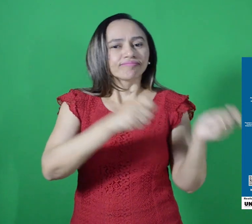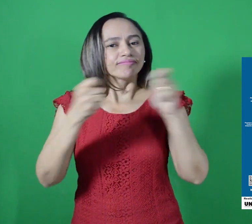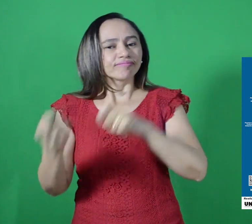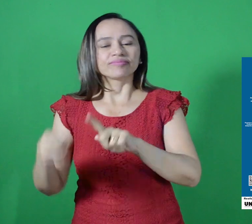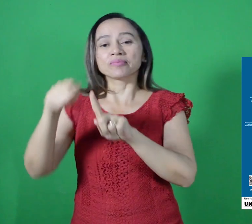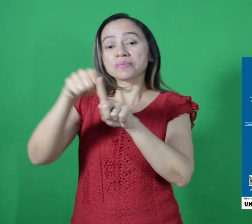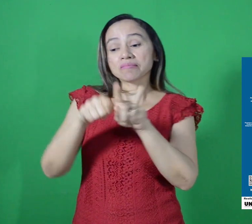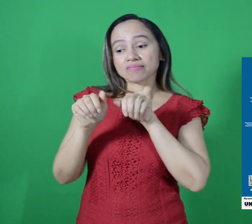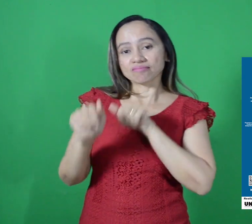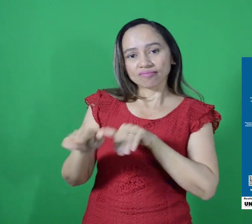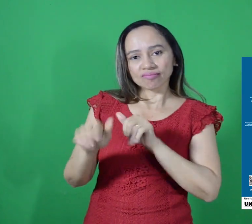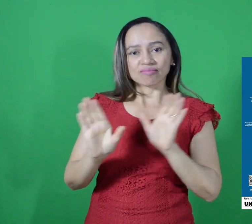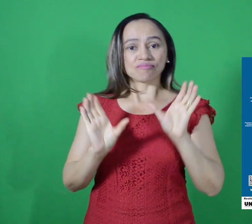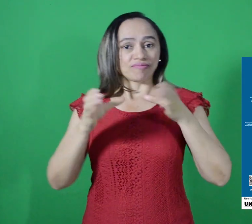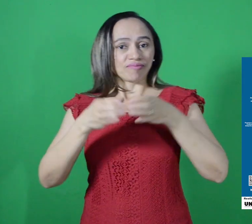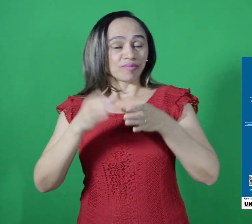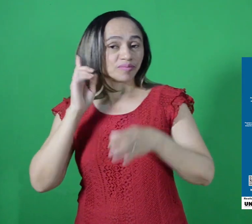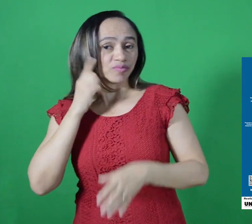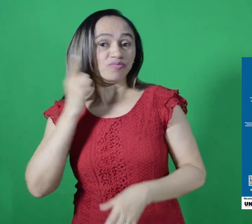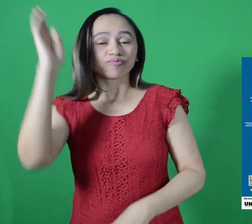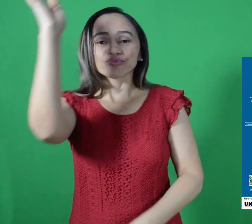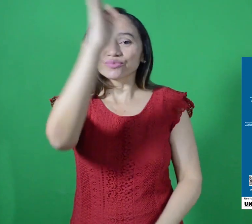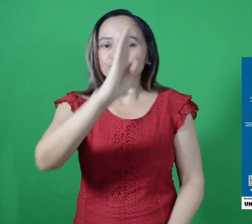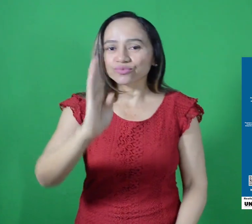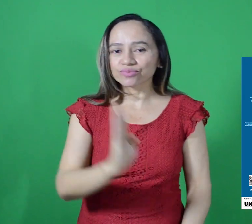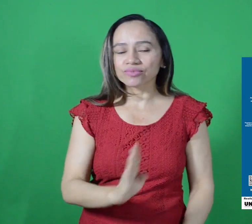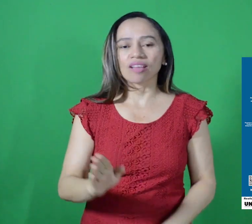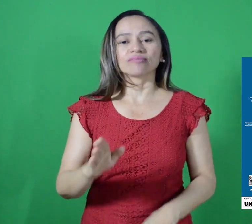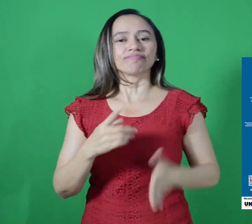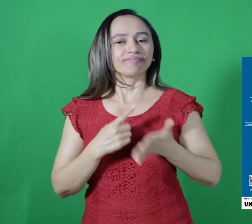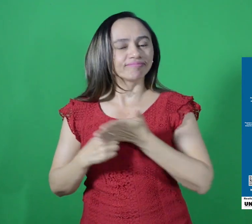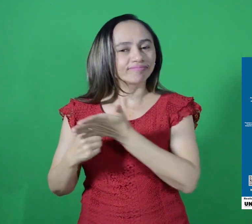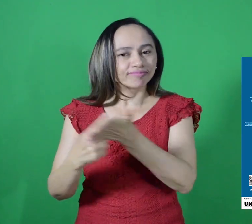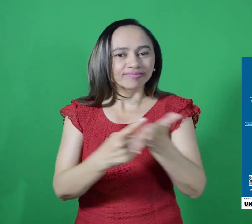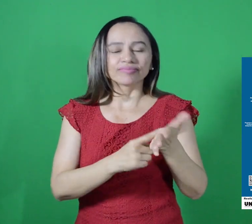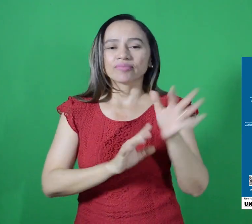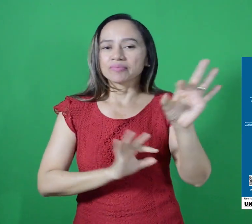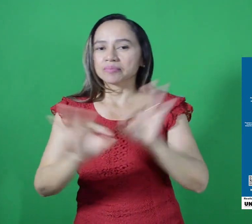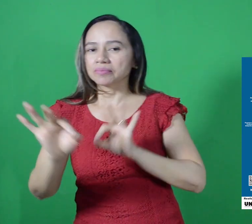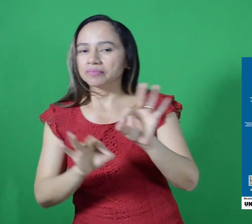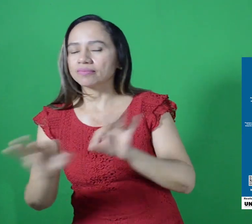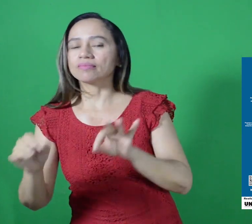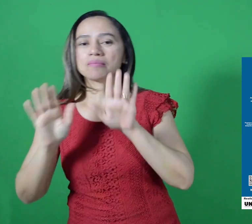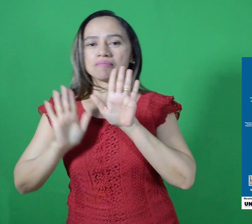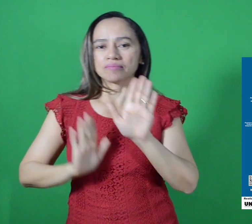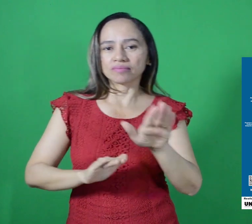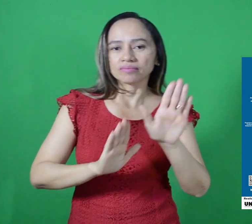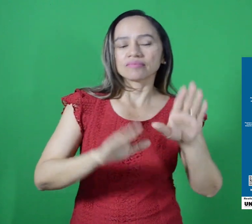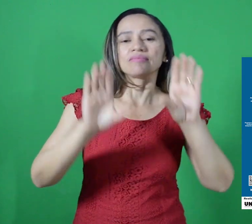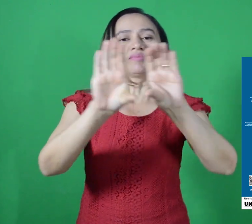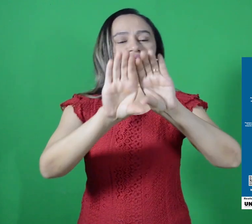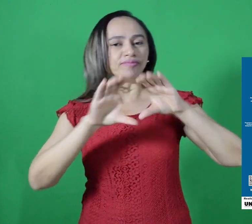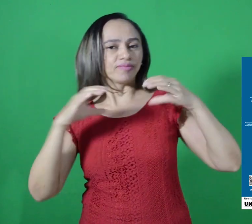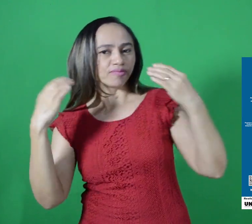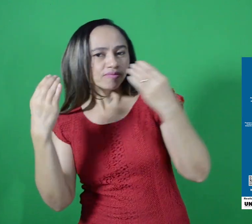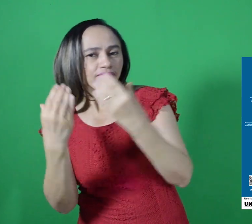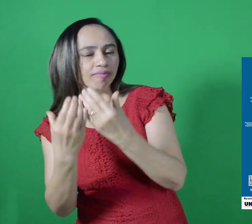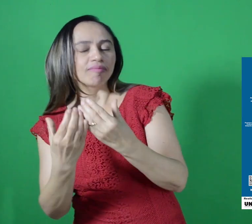do Instituto Nacional de Educação dos Surdos, INIS. Por isso, anualmente, durante o mês de